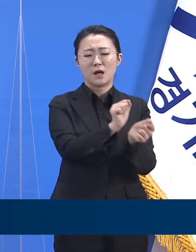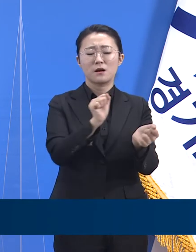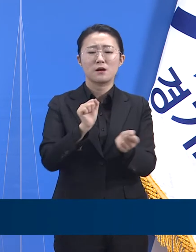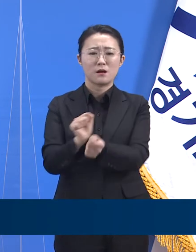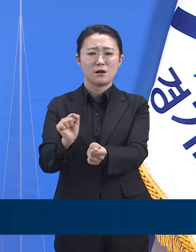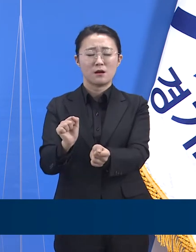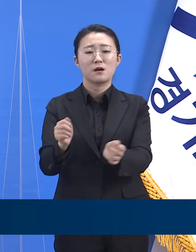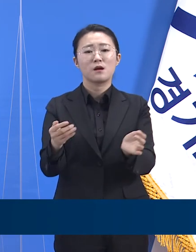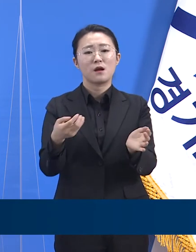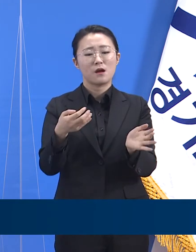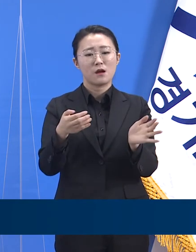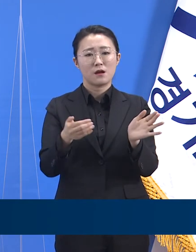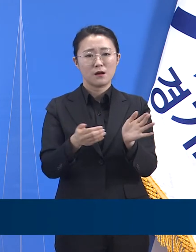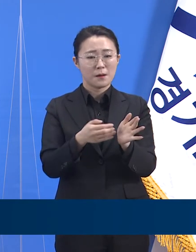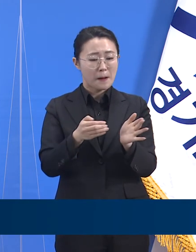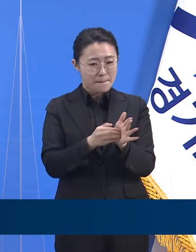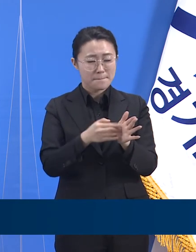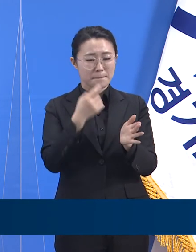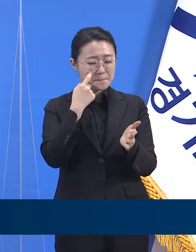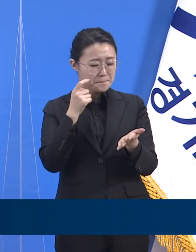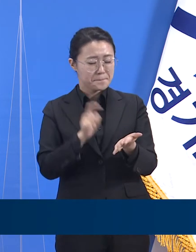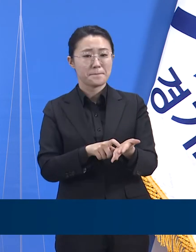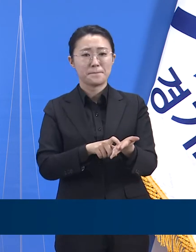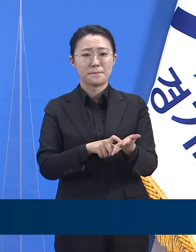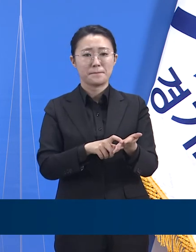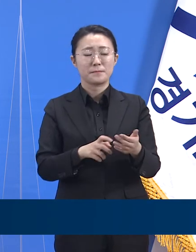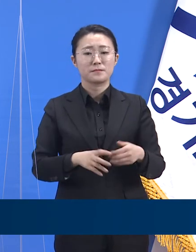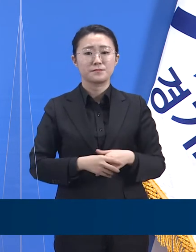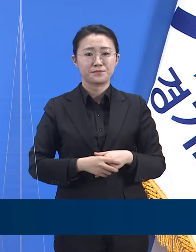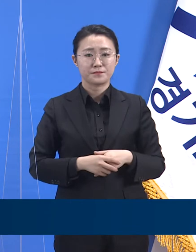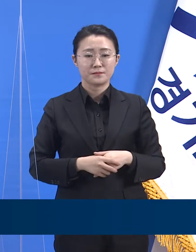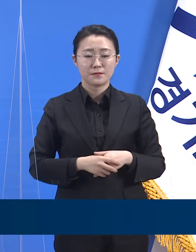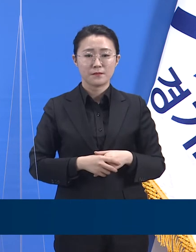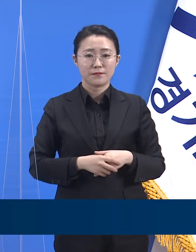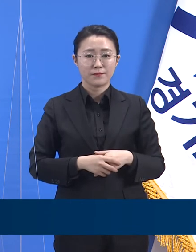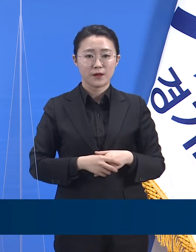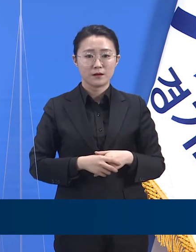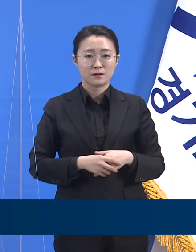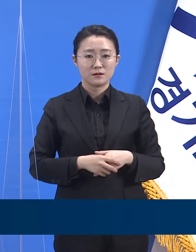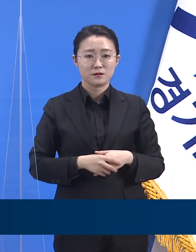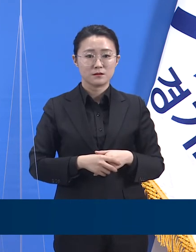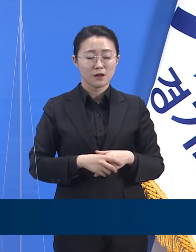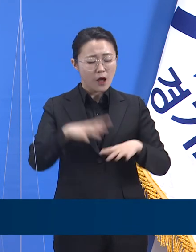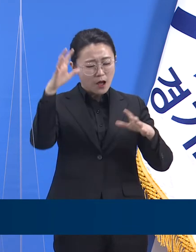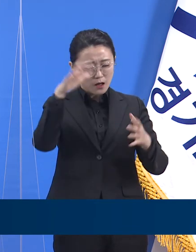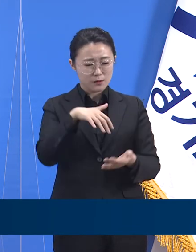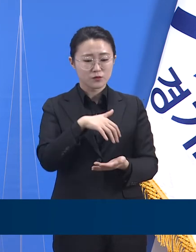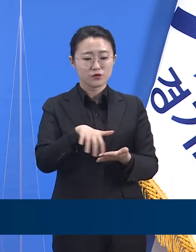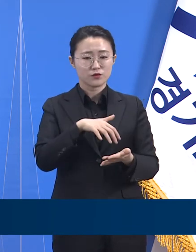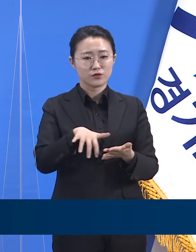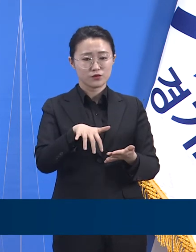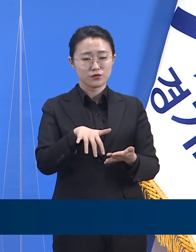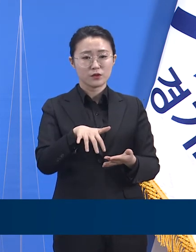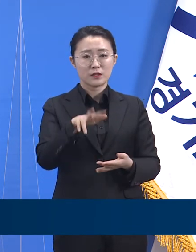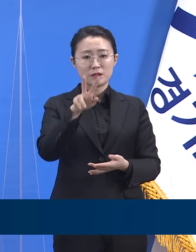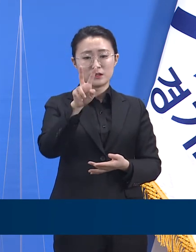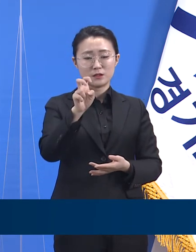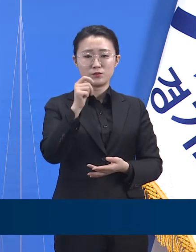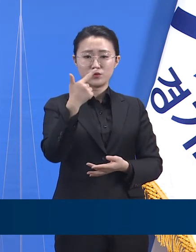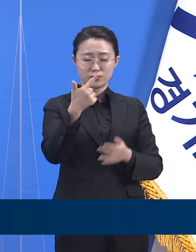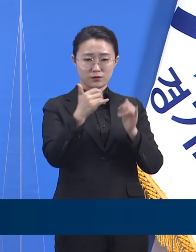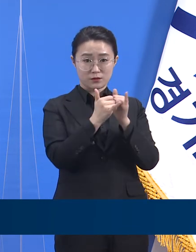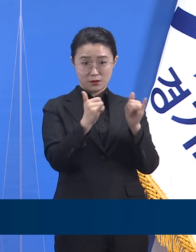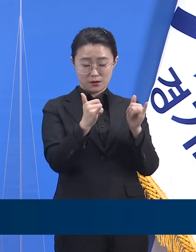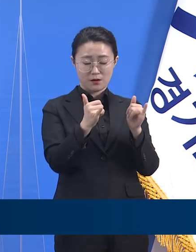24일 0시 기준 이 클러스터의 총 확진자는 26명으로 교회